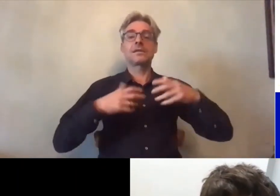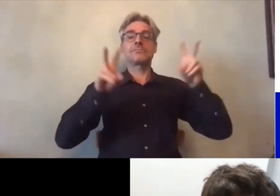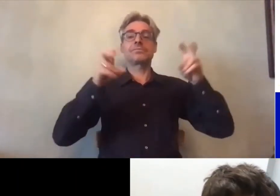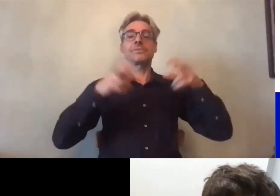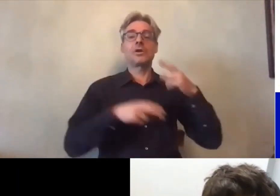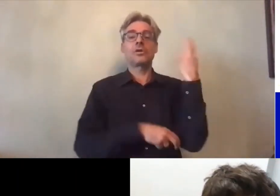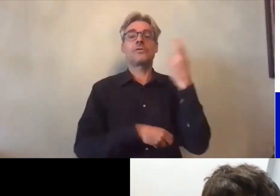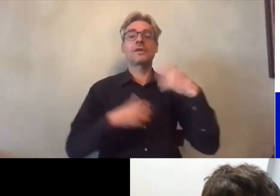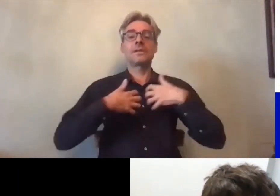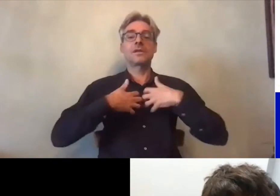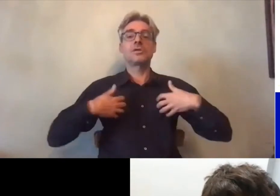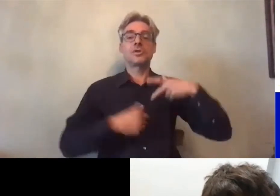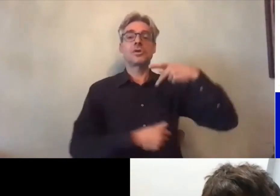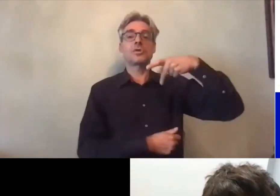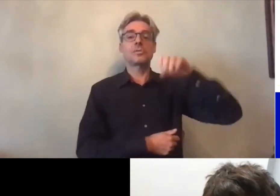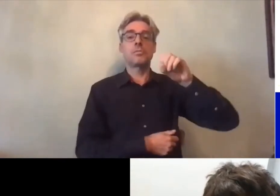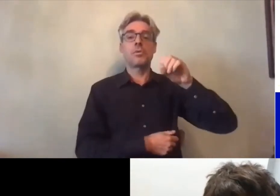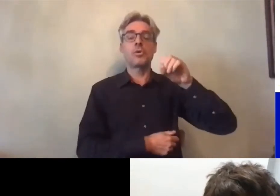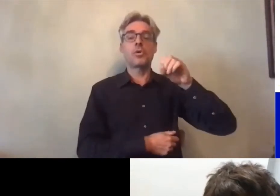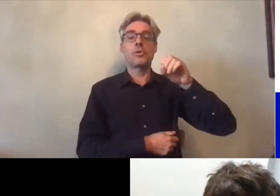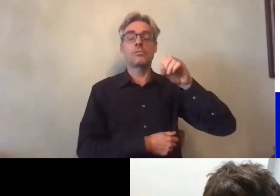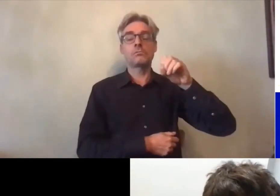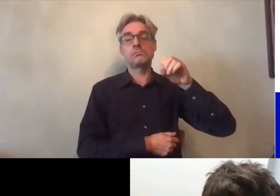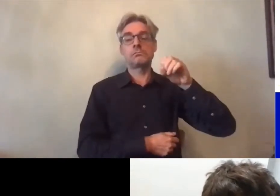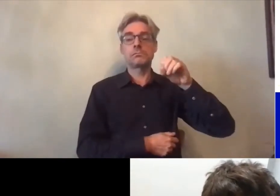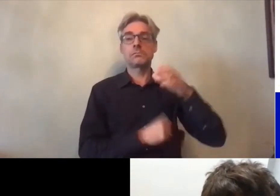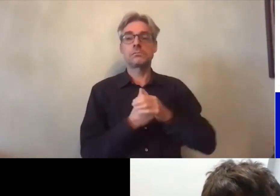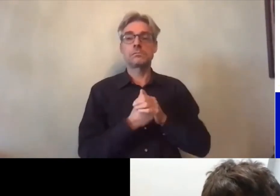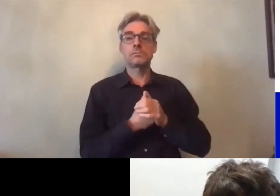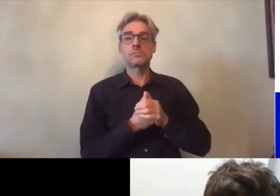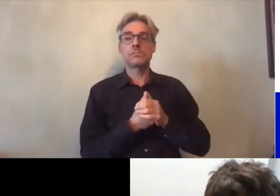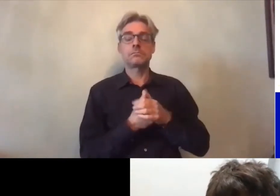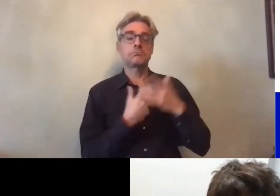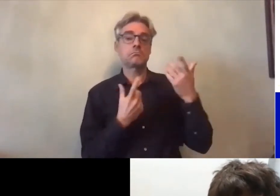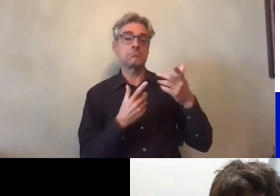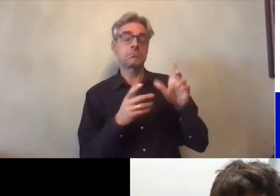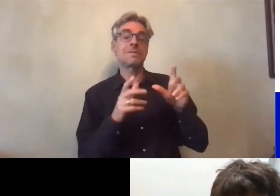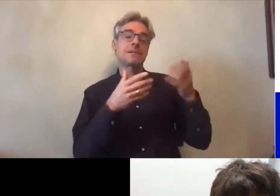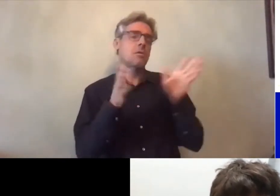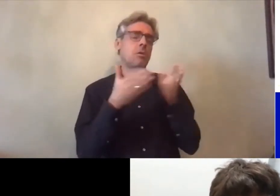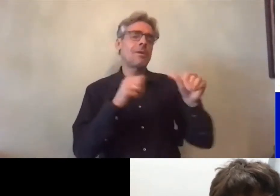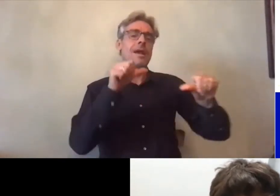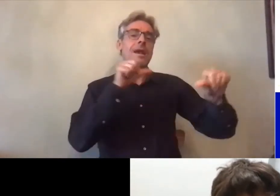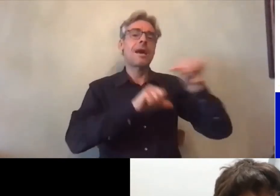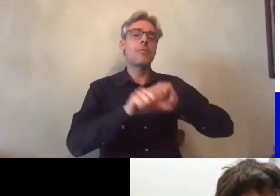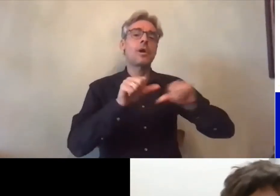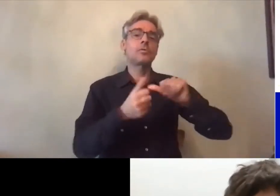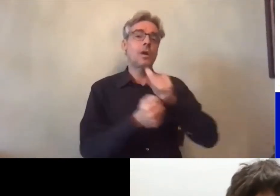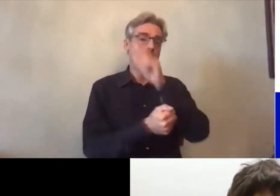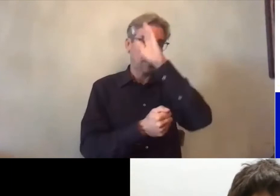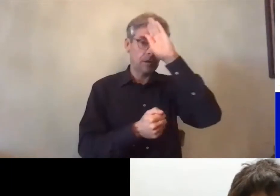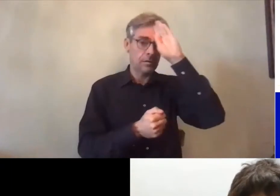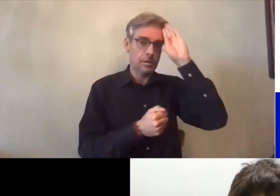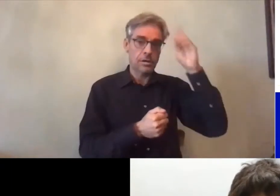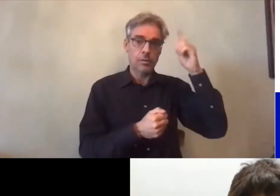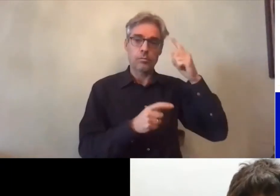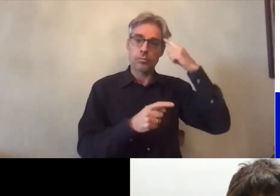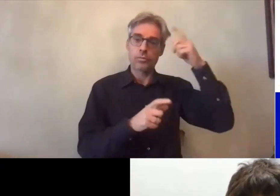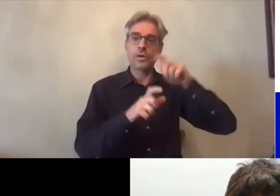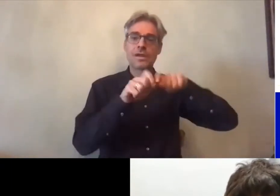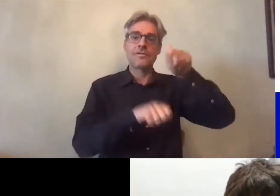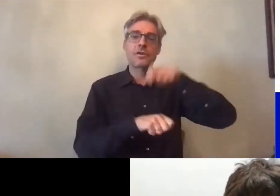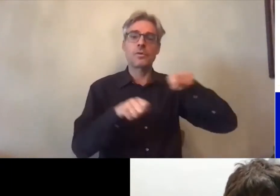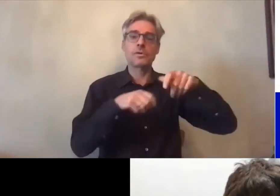qui se cache derrière il se cache en fait le laboratoire interdisciplinaire d'évaluation des politiques